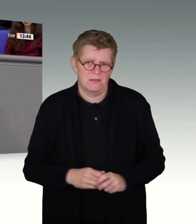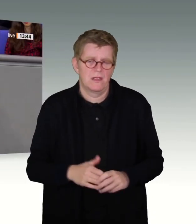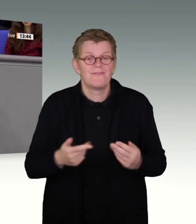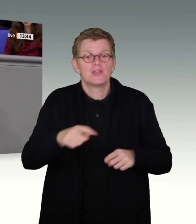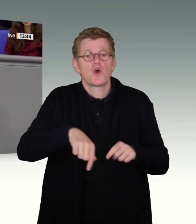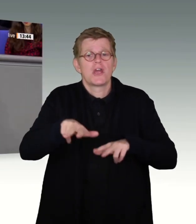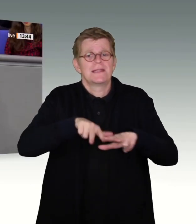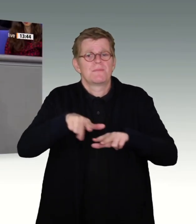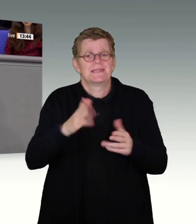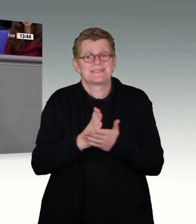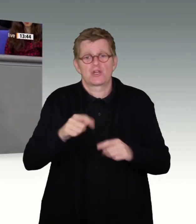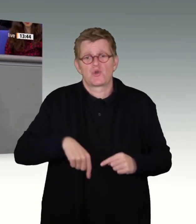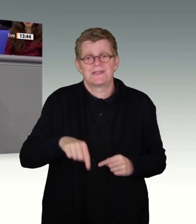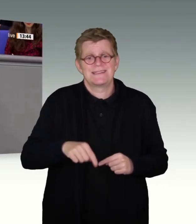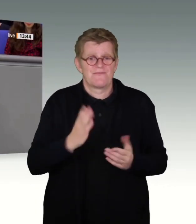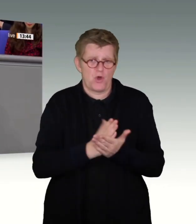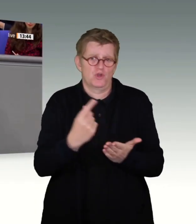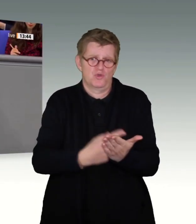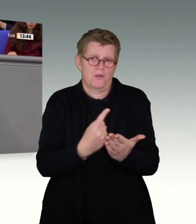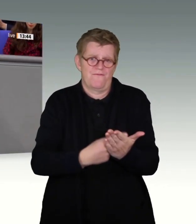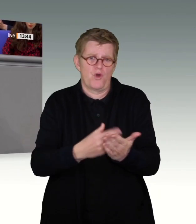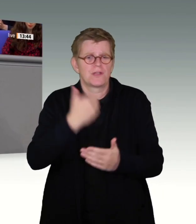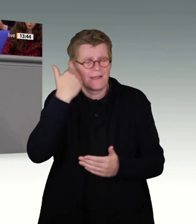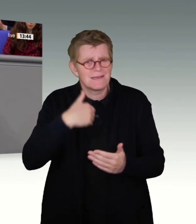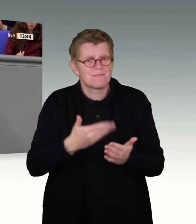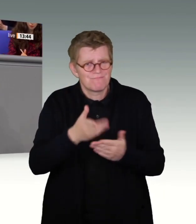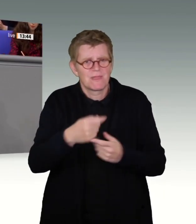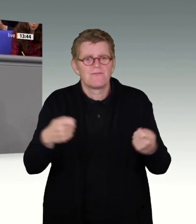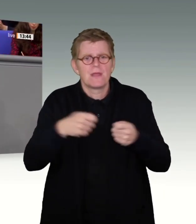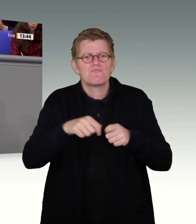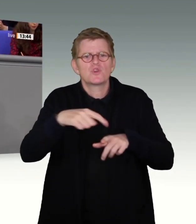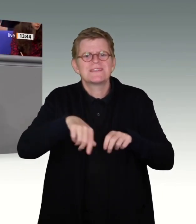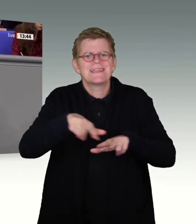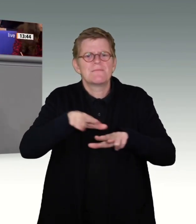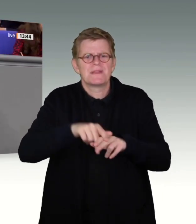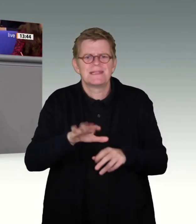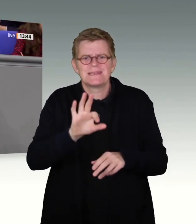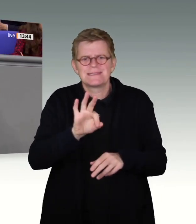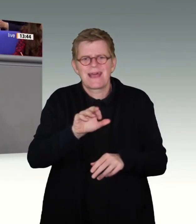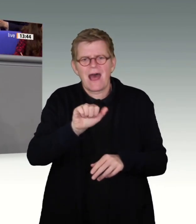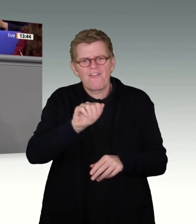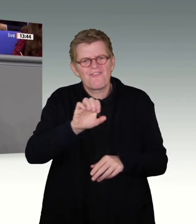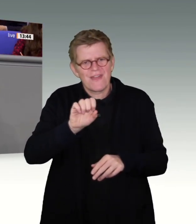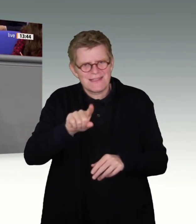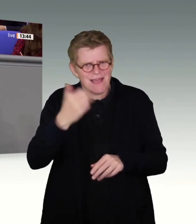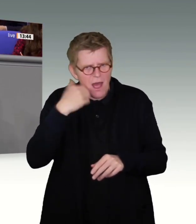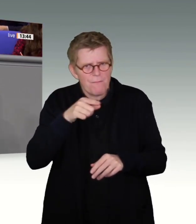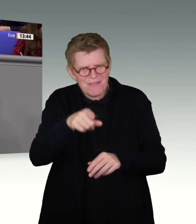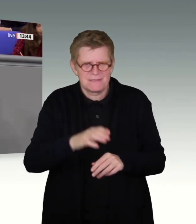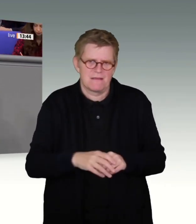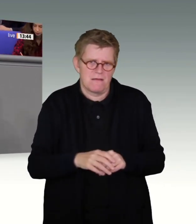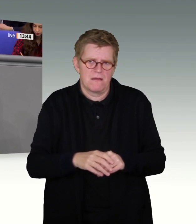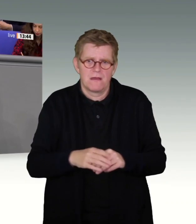gefordert haben. Und unterstützen Sie die Position der Bundesinnenministerin Feser bei der verpflichtenden Speicherung von Verbindungsdaten.